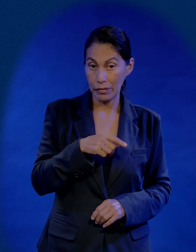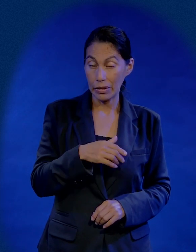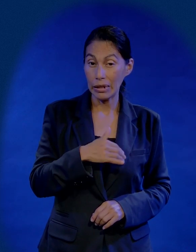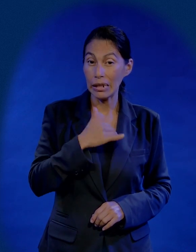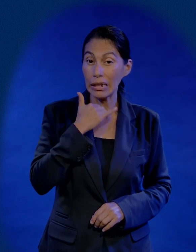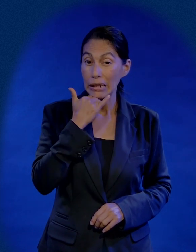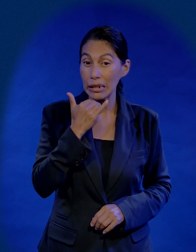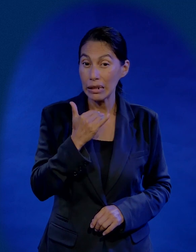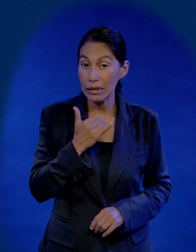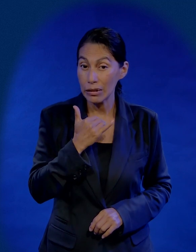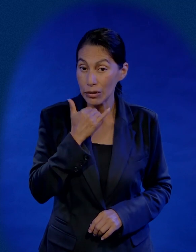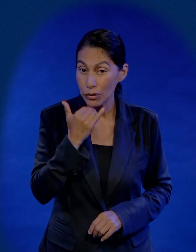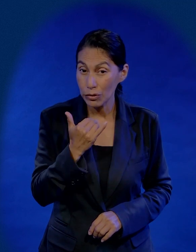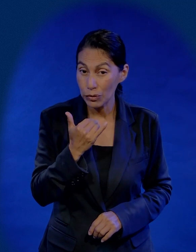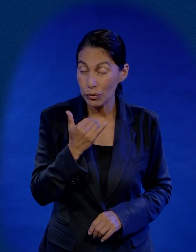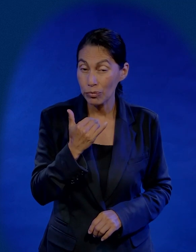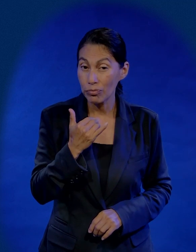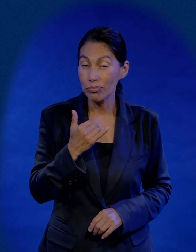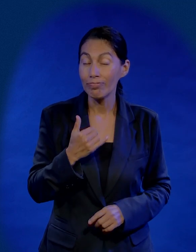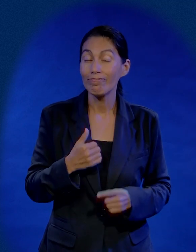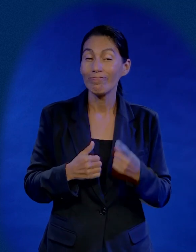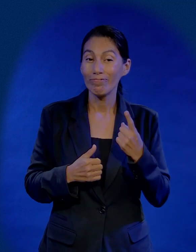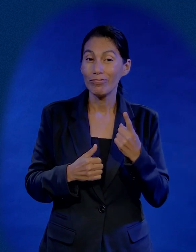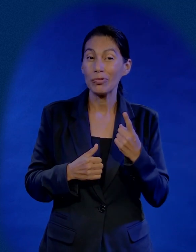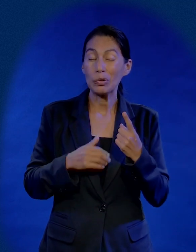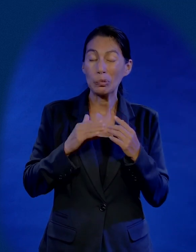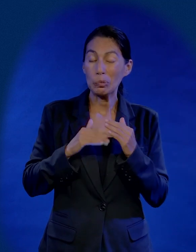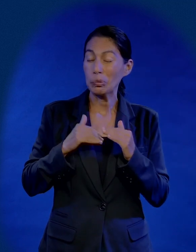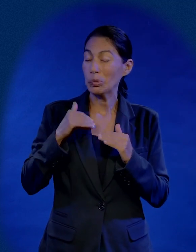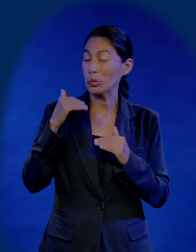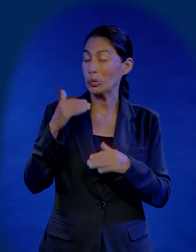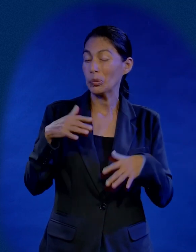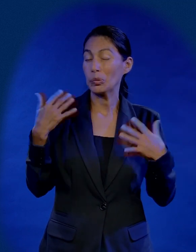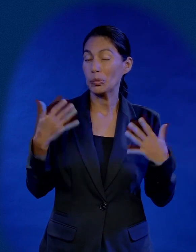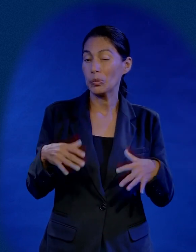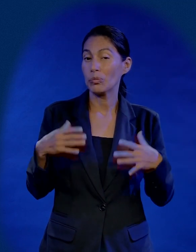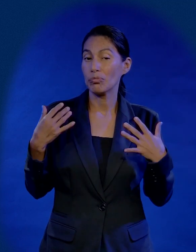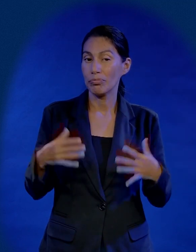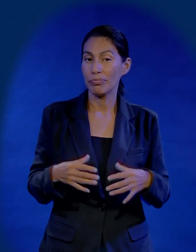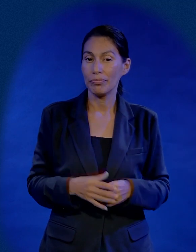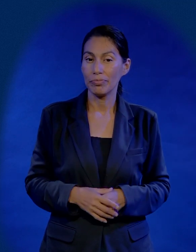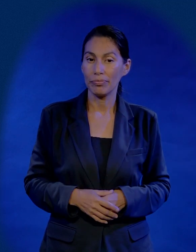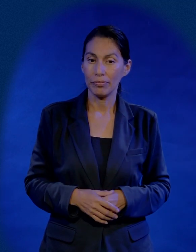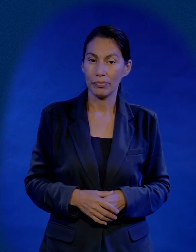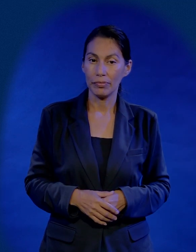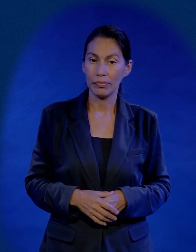Judas cometió el error más grande que alguien puede cometer.